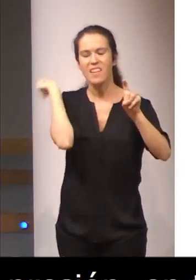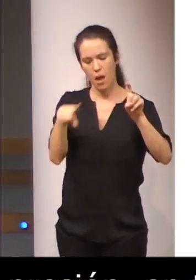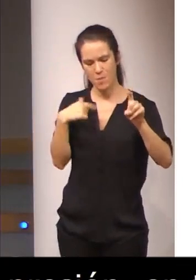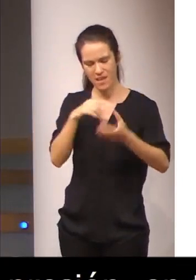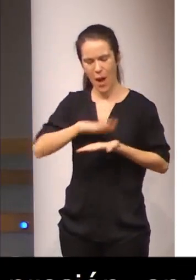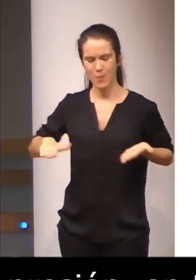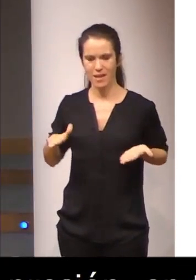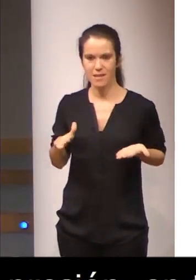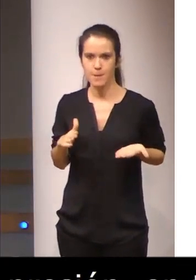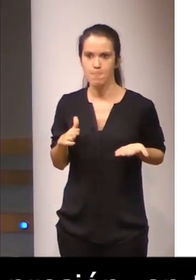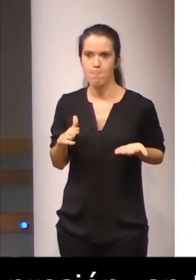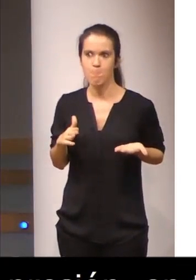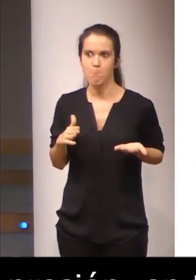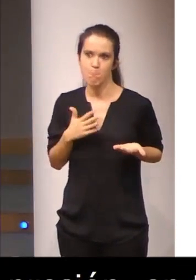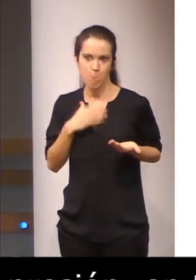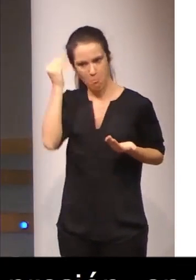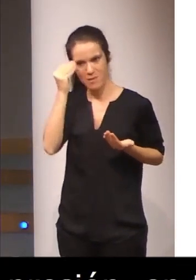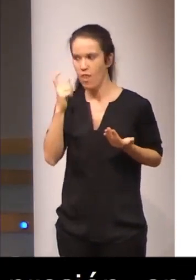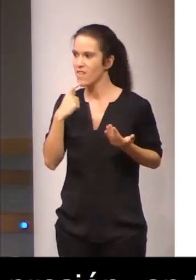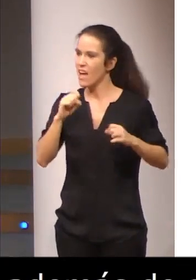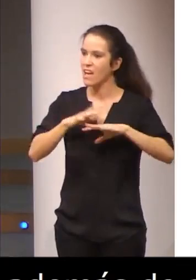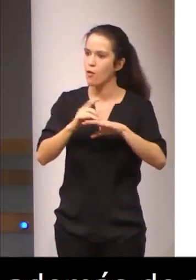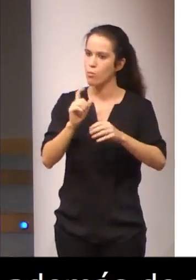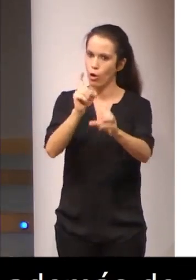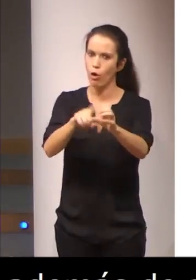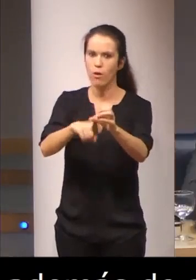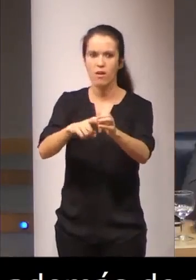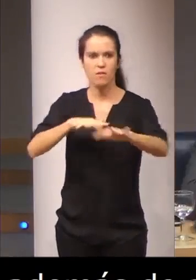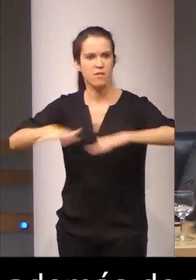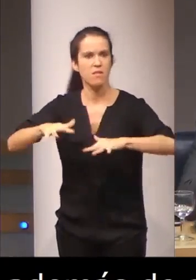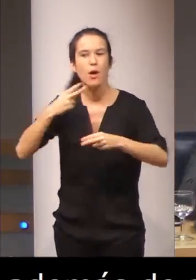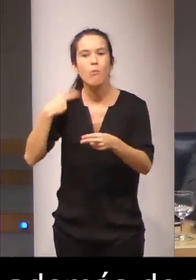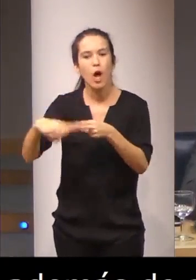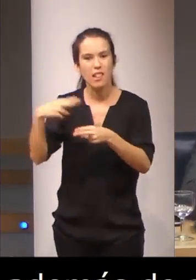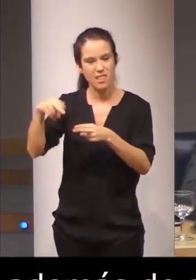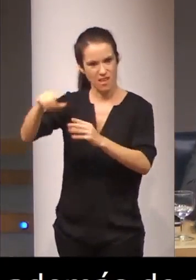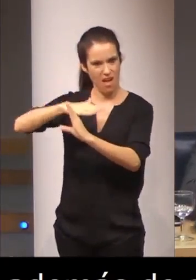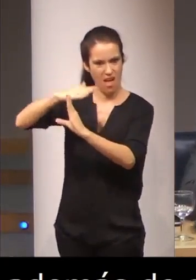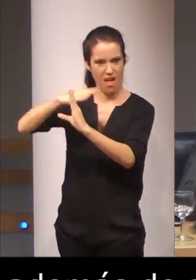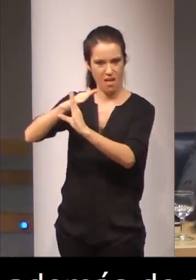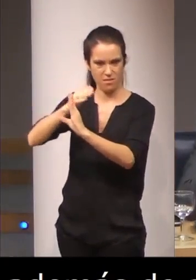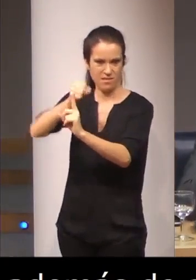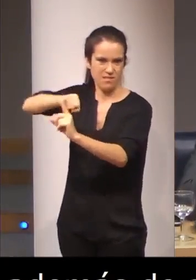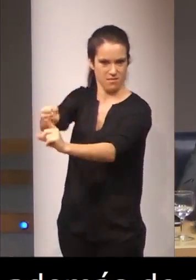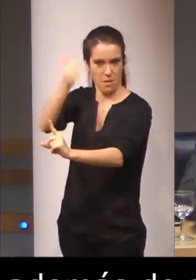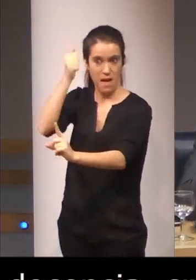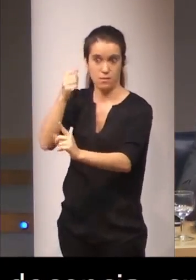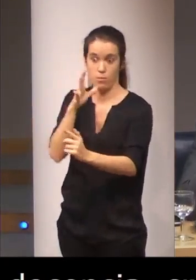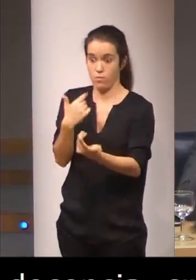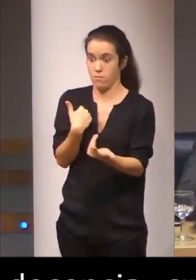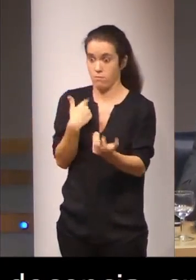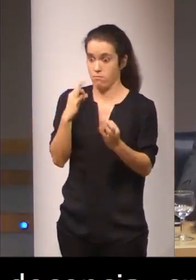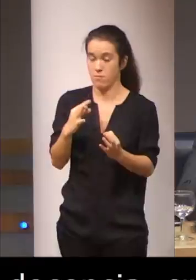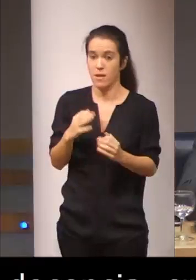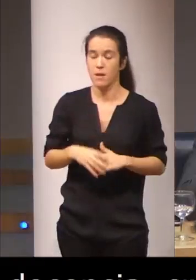debemos de, o al menos la red debe de participar, la red activa en las políticas, entre otras cosas, porque desde el comienzo de la constitución del